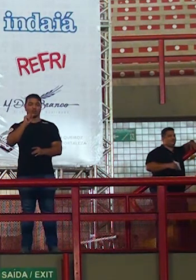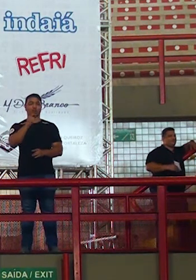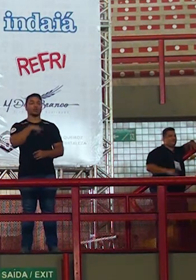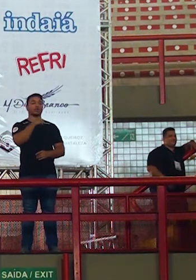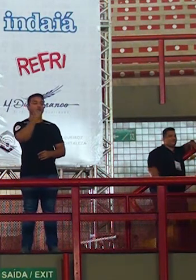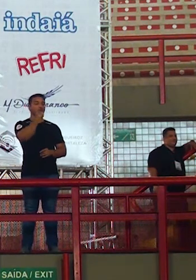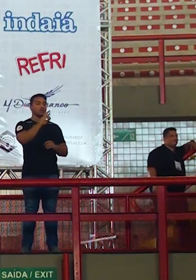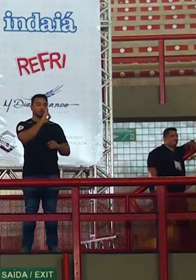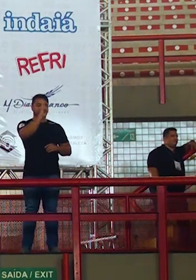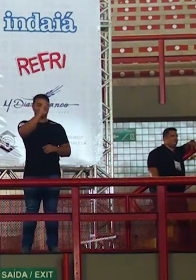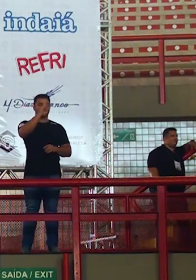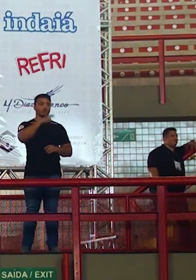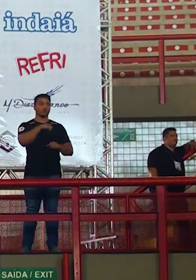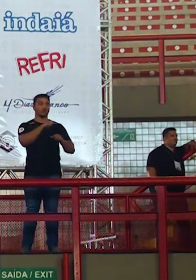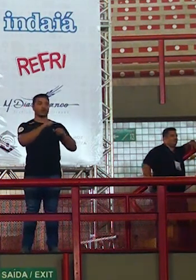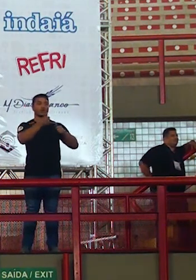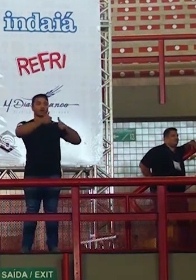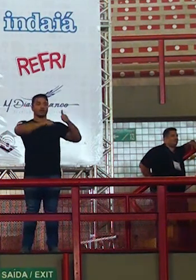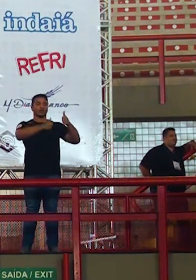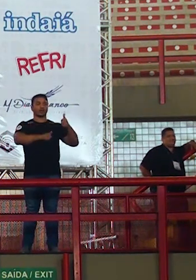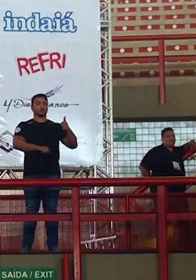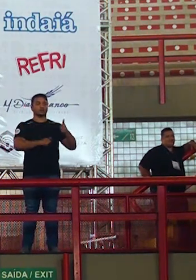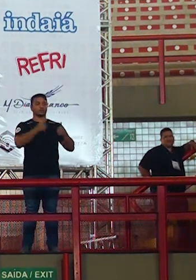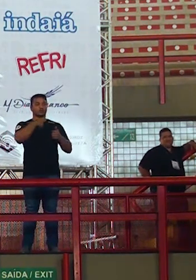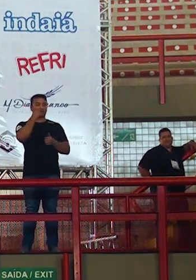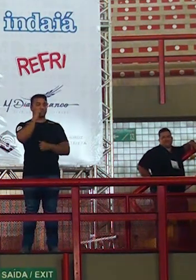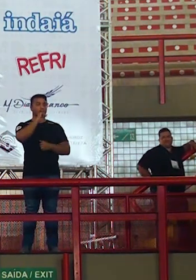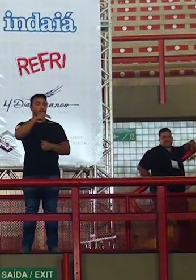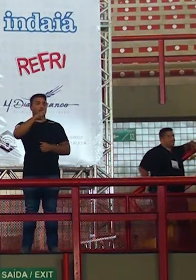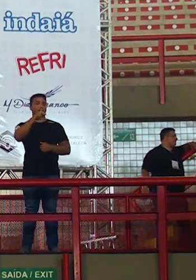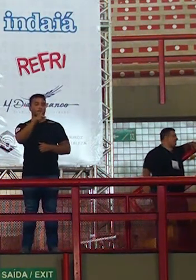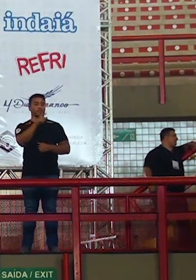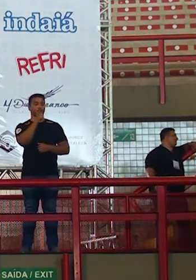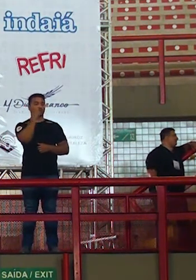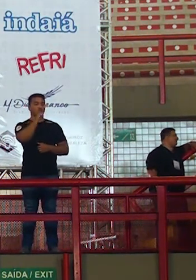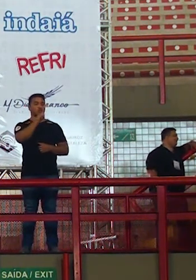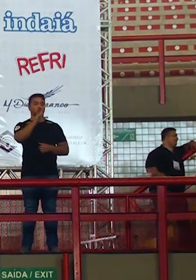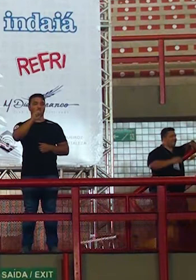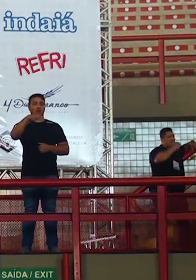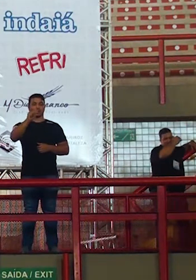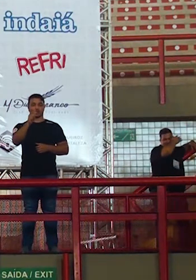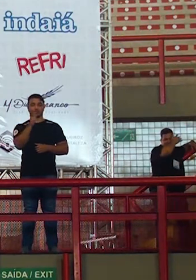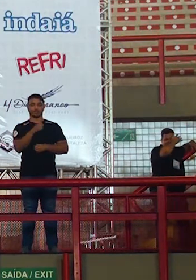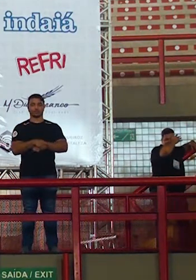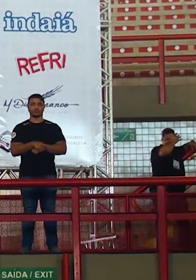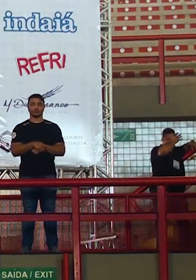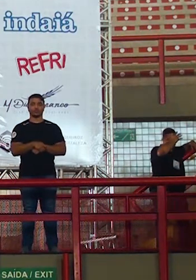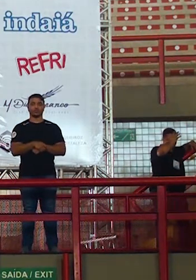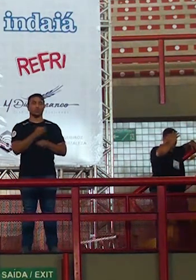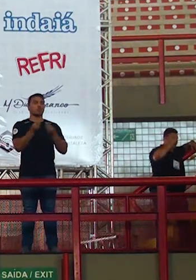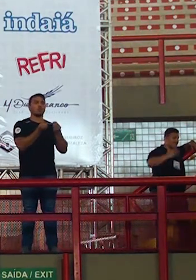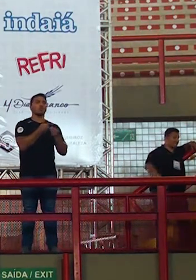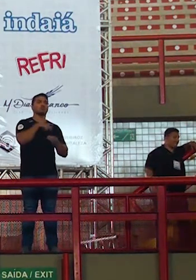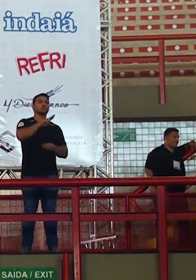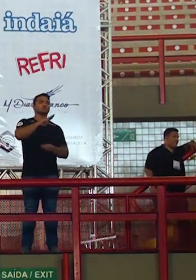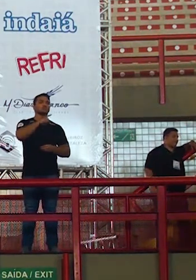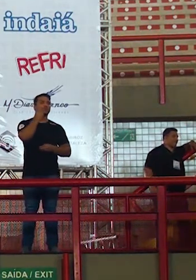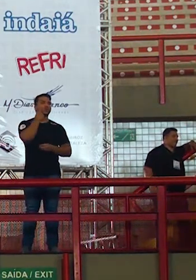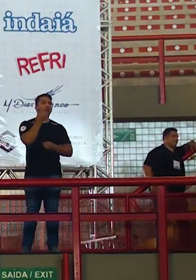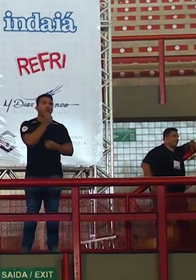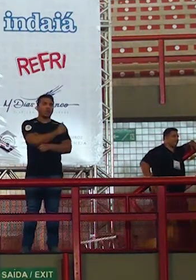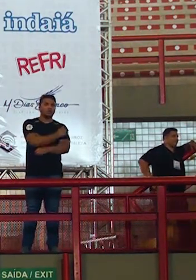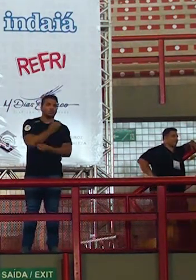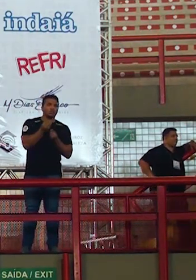é a diretora de avaliação da educação básica do INEP Luana Bergman Luana, como esse recurso será utilizado? os